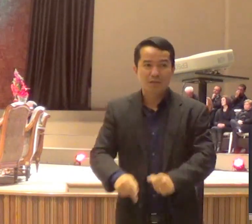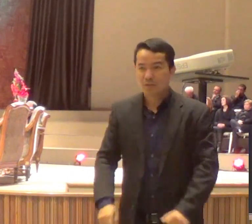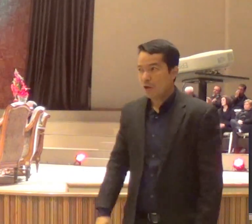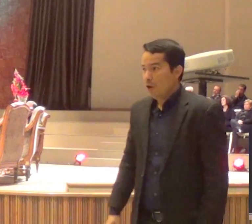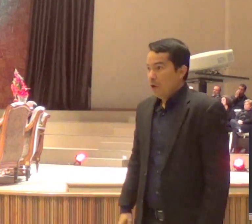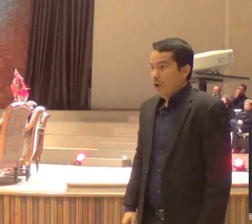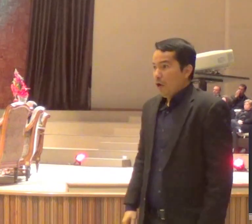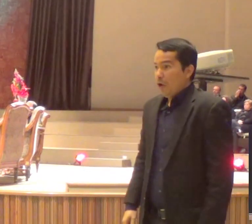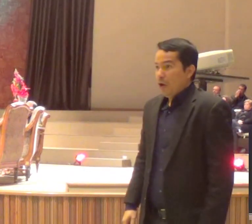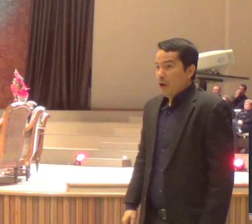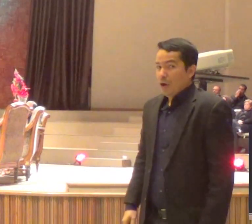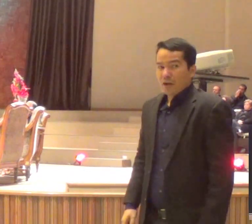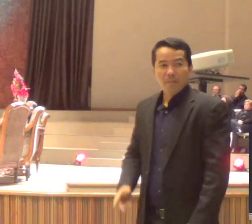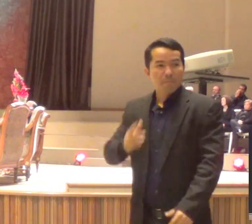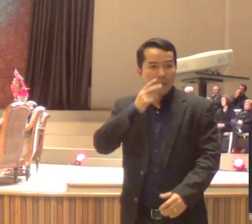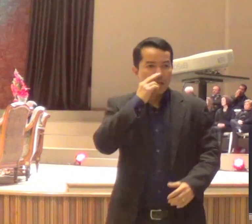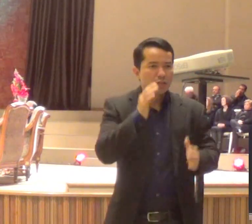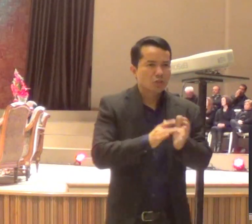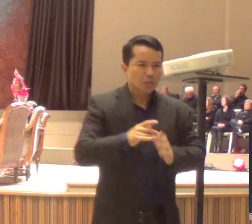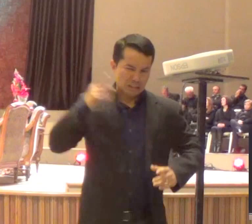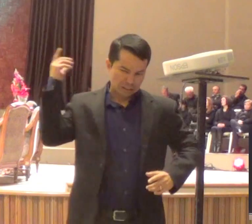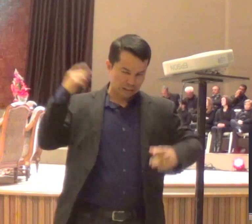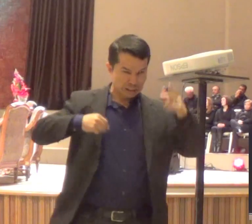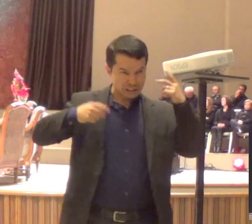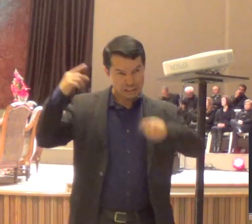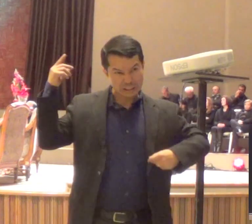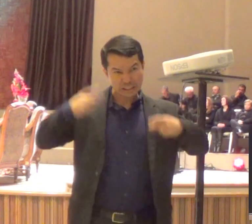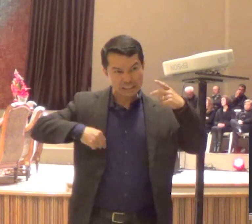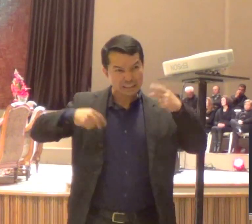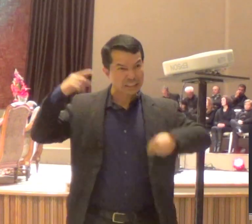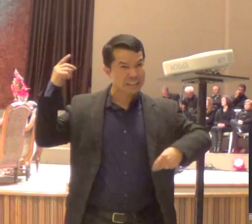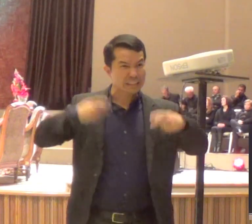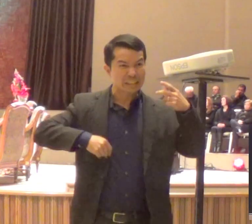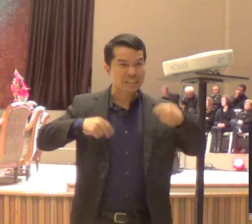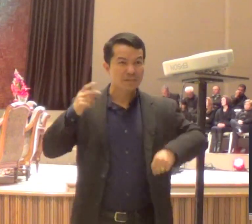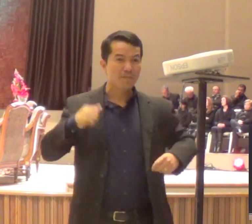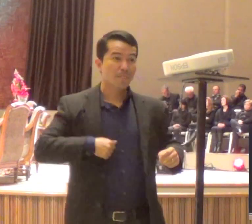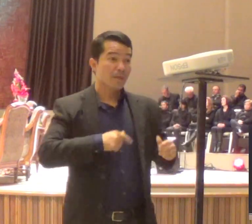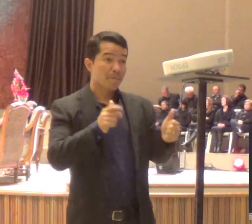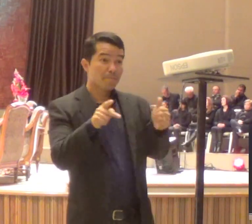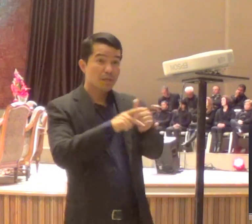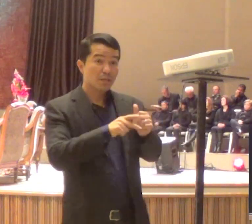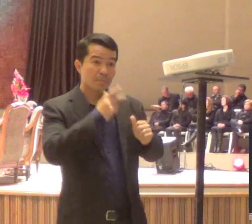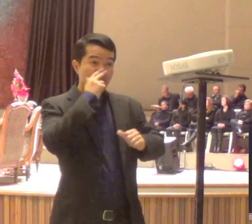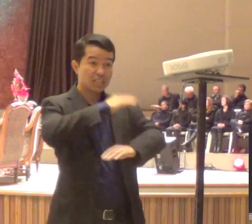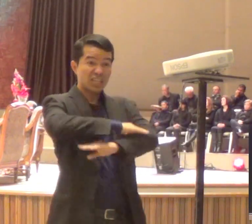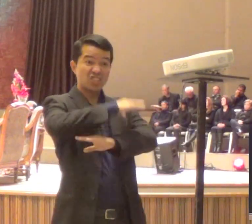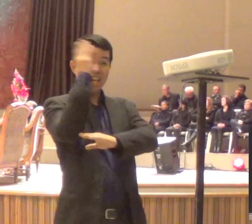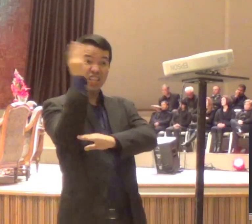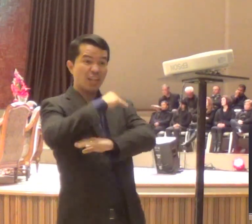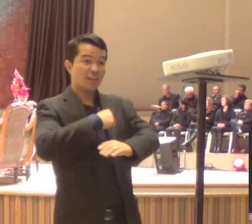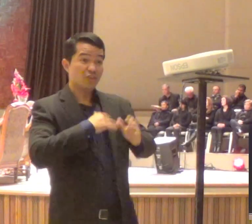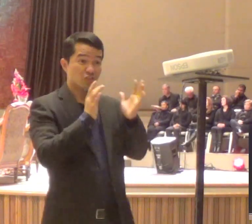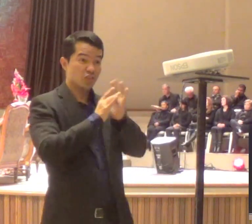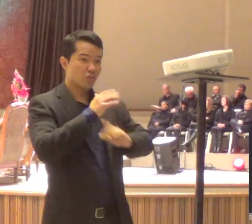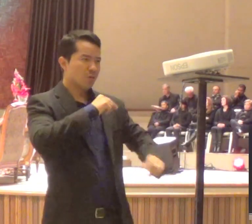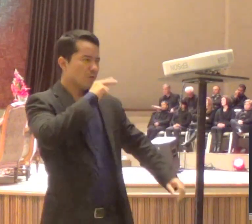desliga, da cena daquela sala, e olha pela janela, e adivinha, para quem ele olhou pela